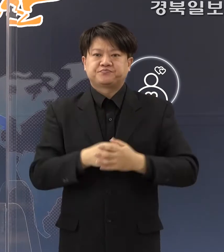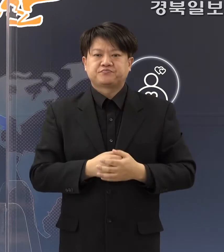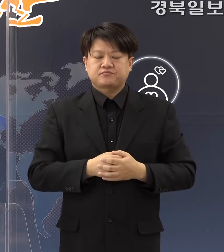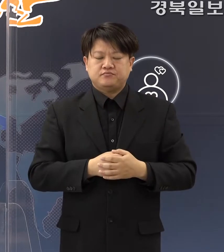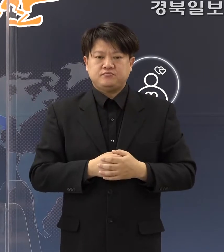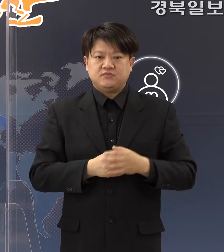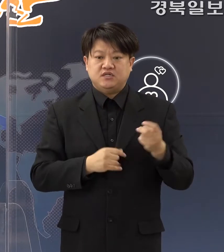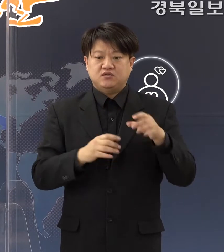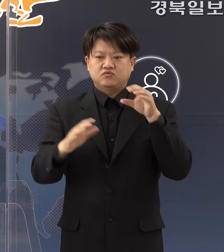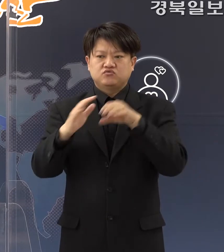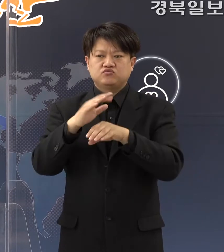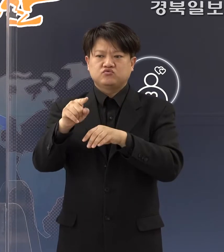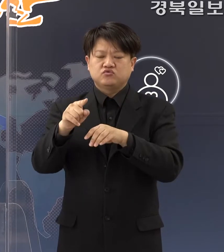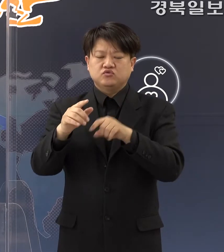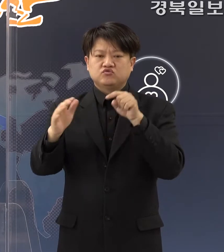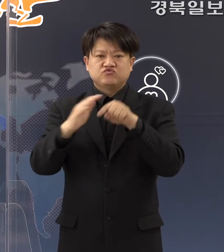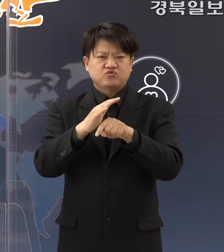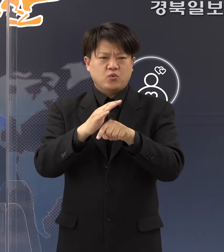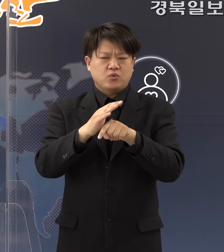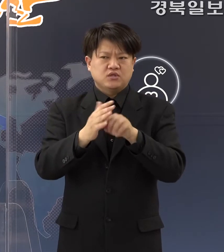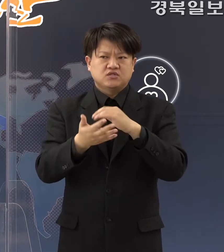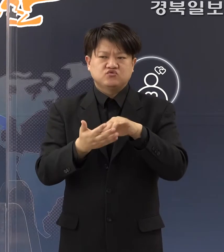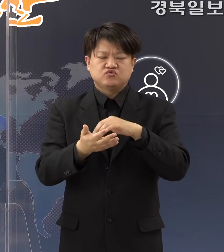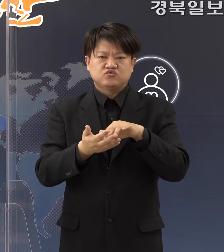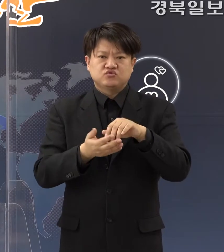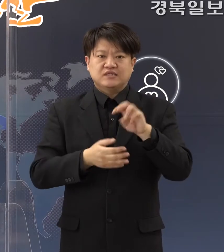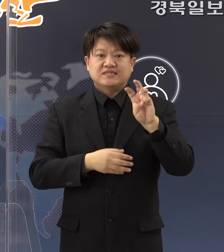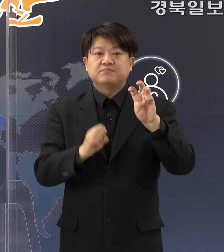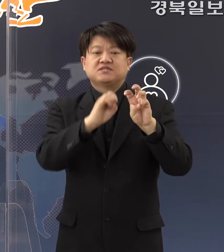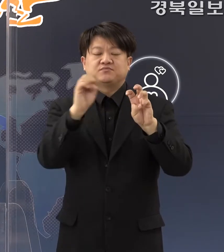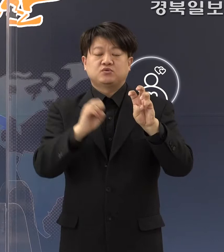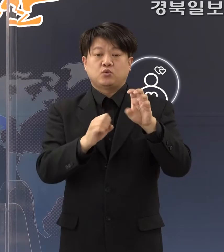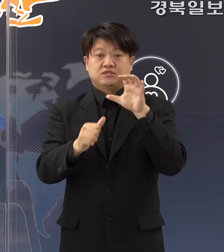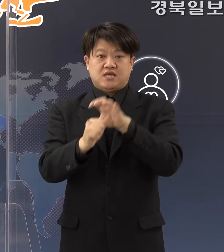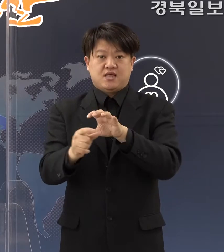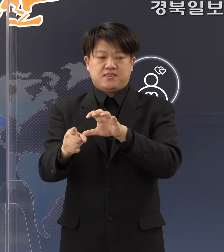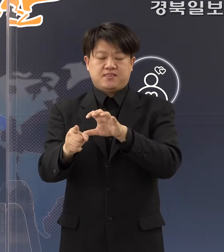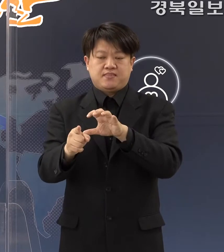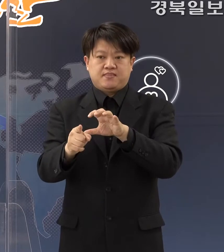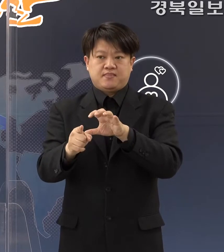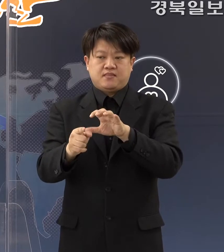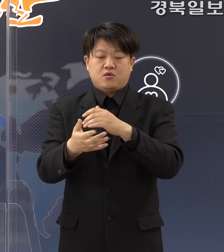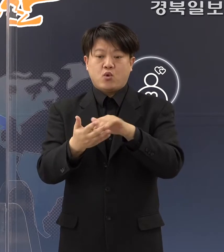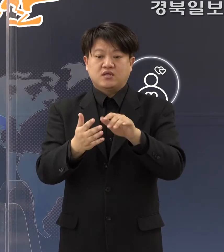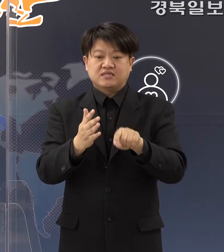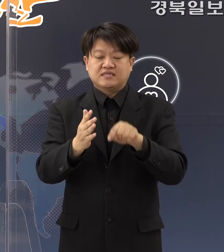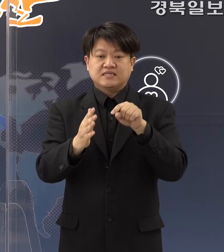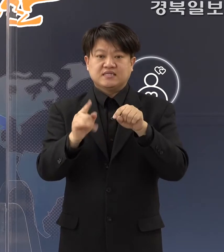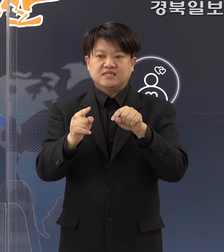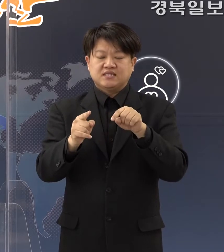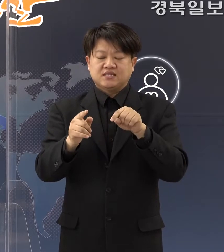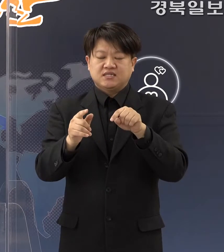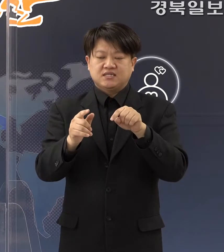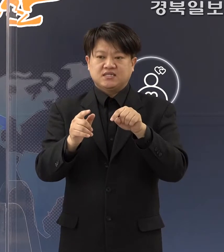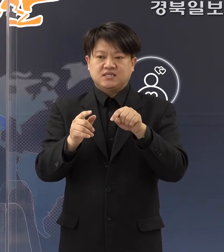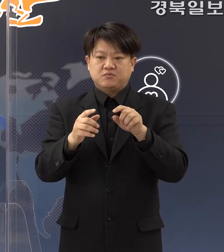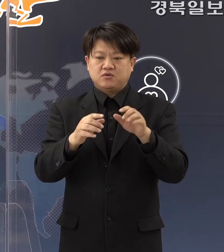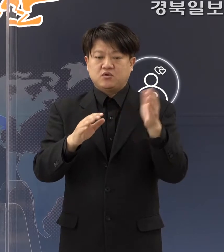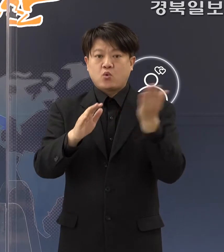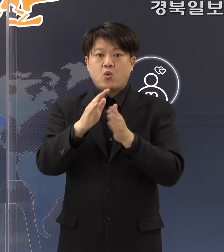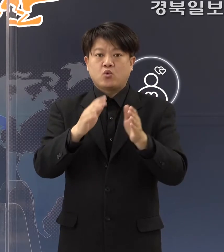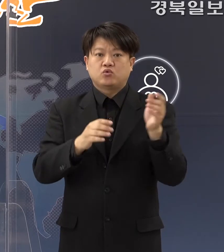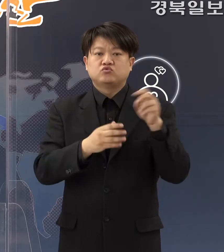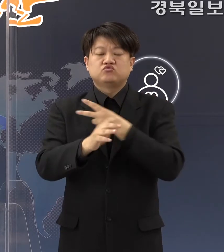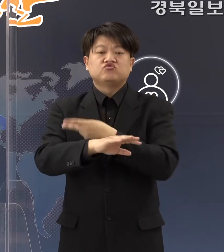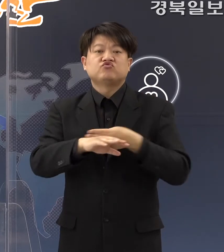그래서 수용 인원을 30%로 제한을 하고 저희들 관내에 4개의 공공수영장이 있습니다. 이